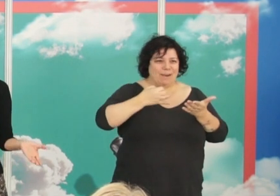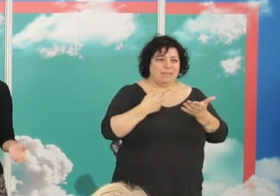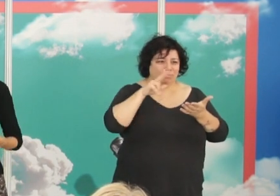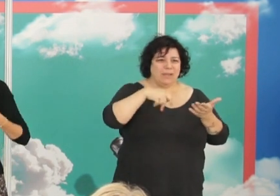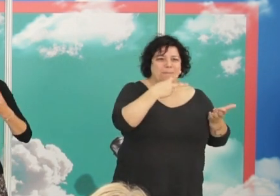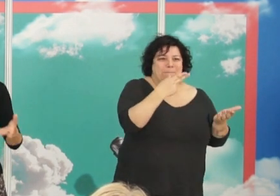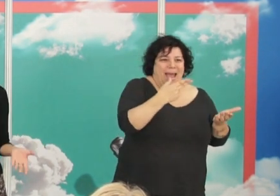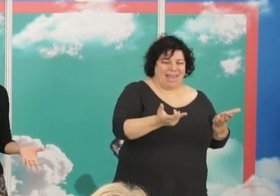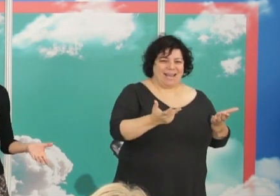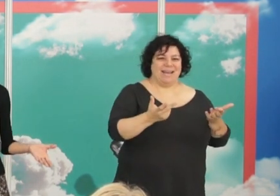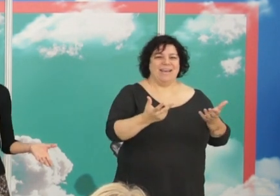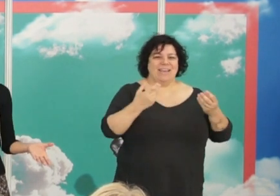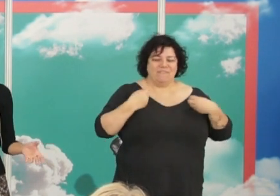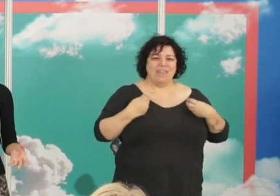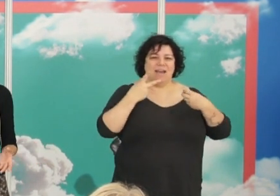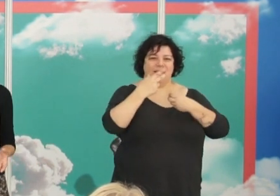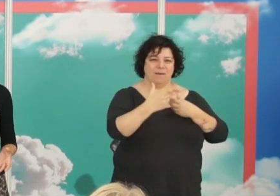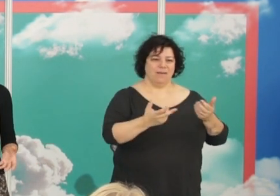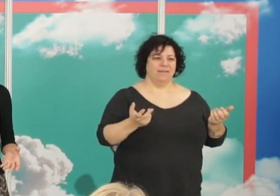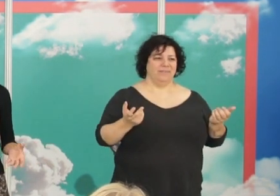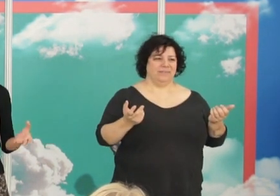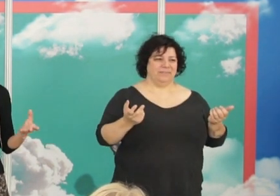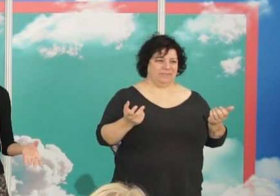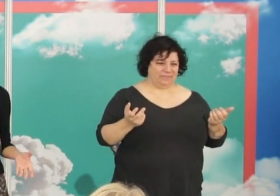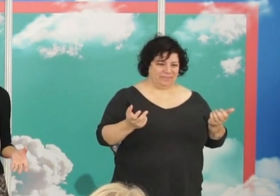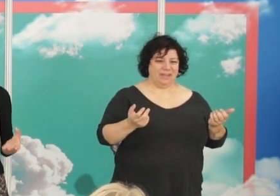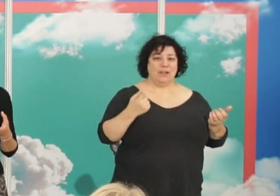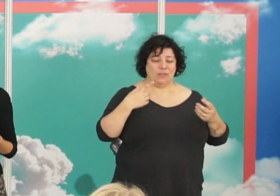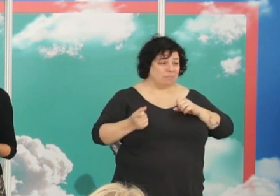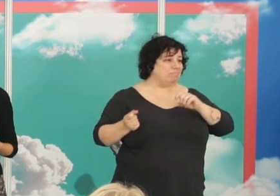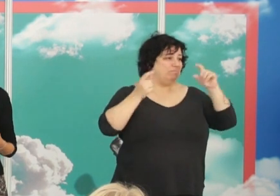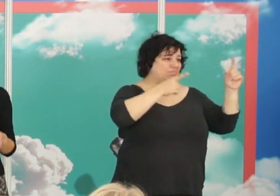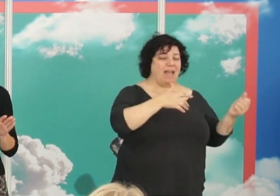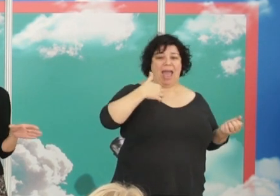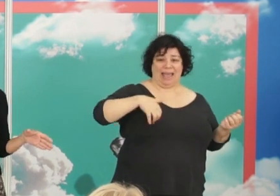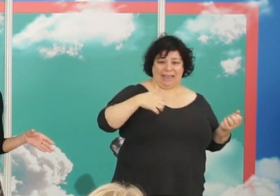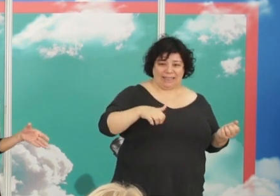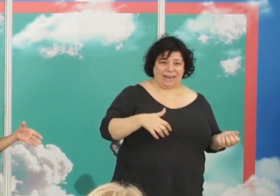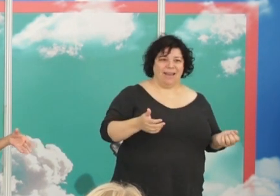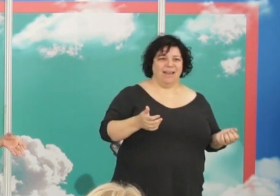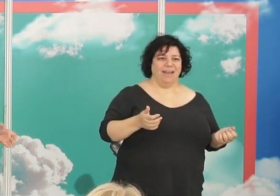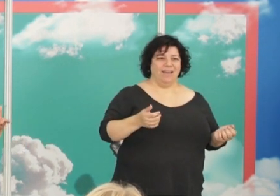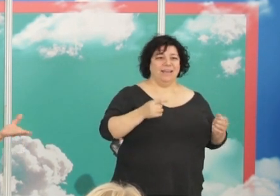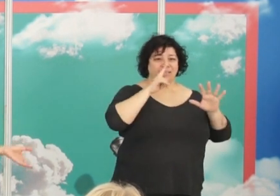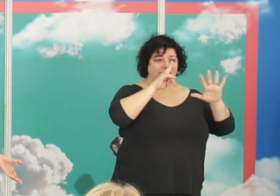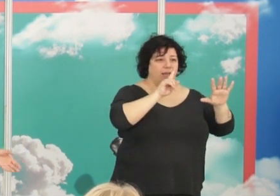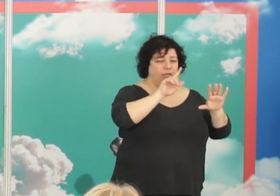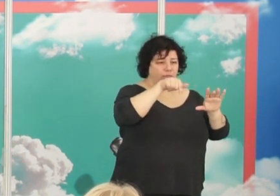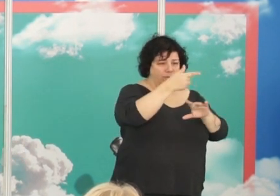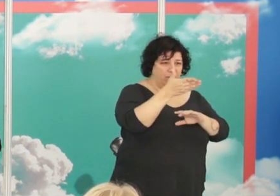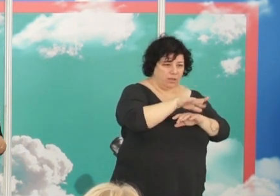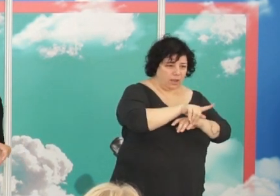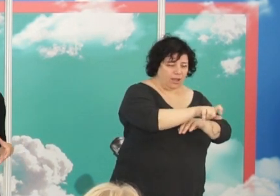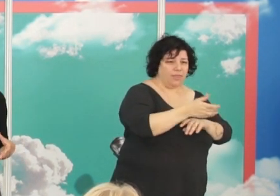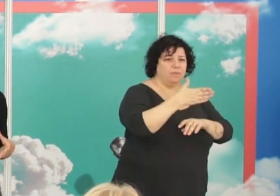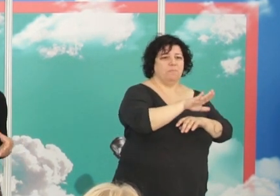pareja que hicieron su vida en común que se instalan en Argentina Pío muere seis años después por un cáncer